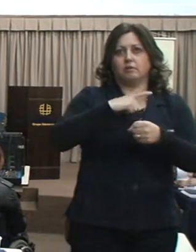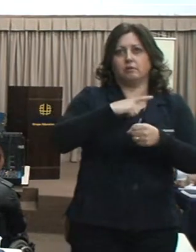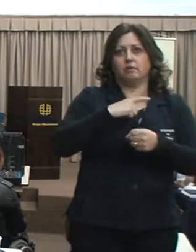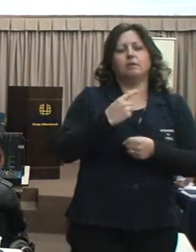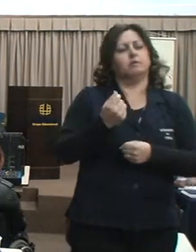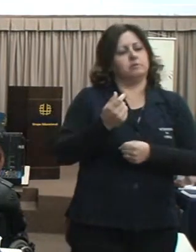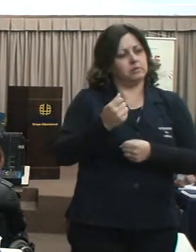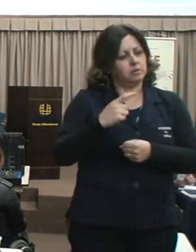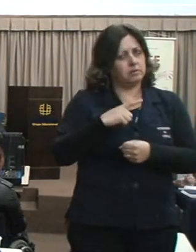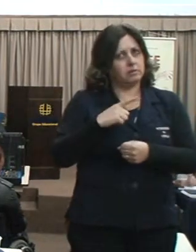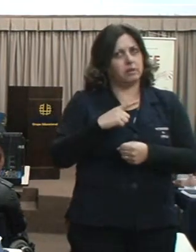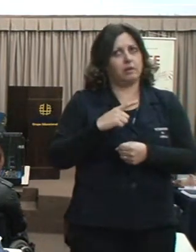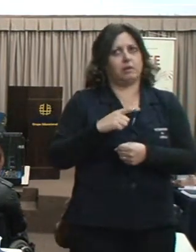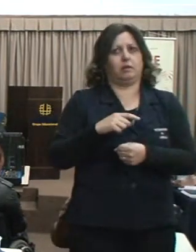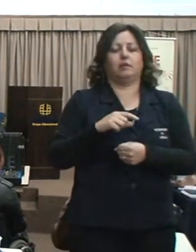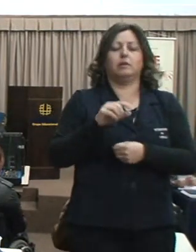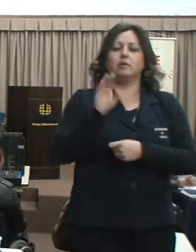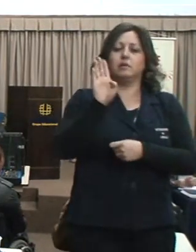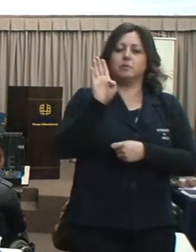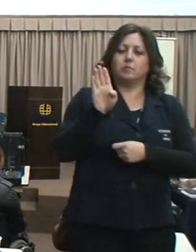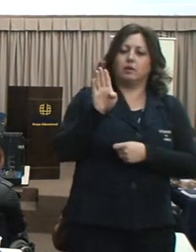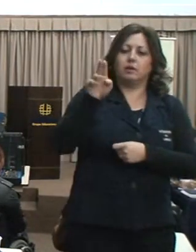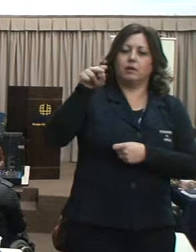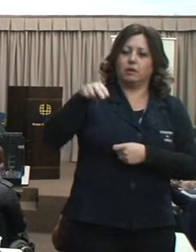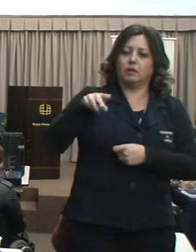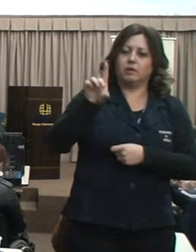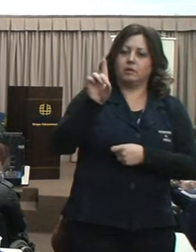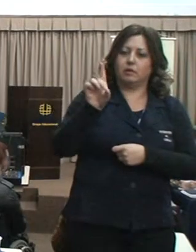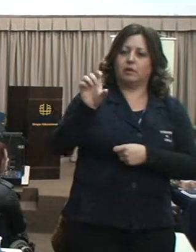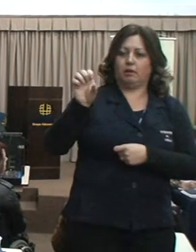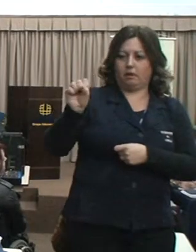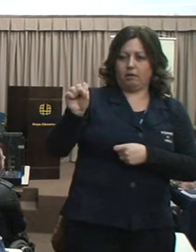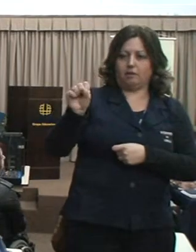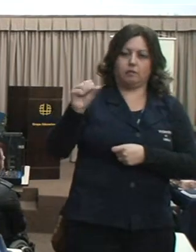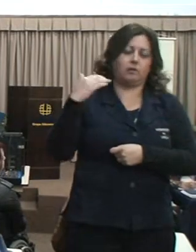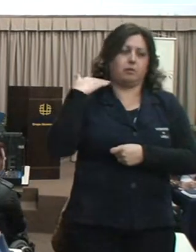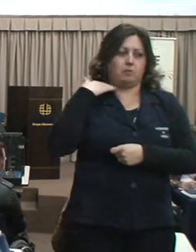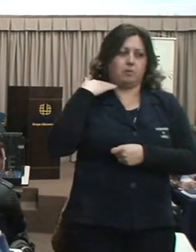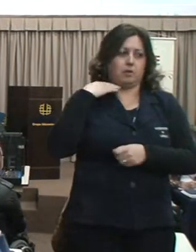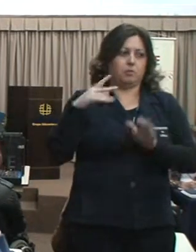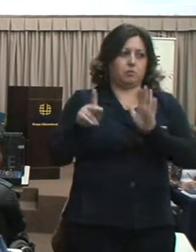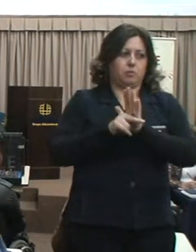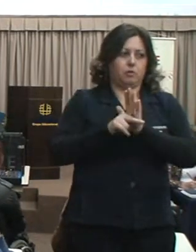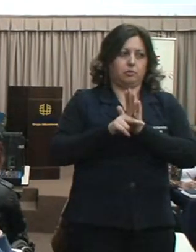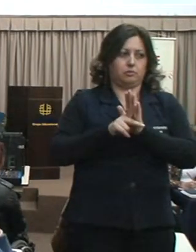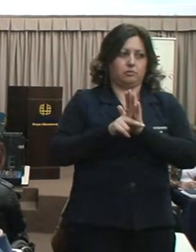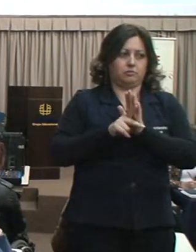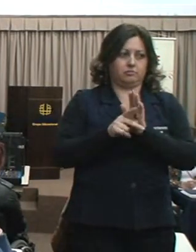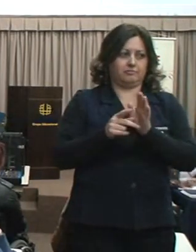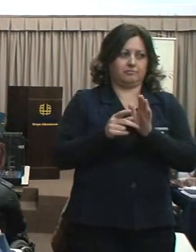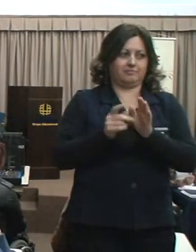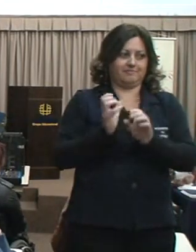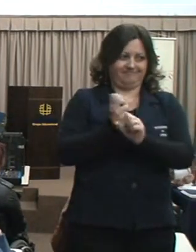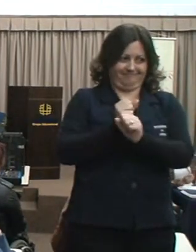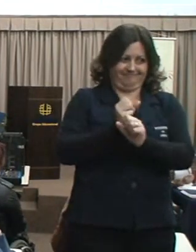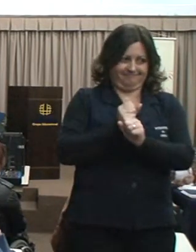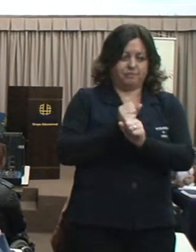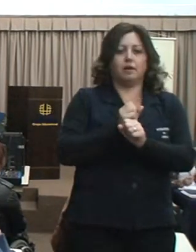BNDES não vai vir aqui para financiar 100 metros de calçada, você não faz. Agora, 100 quilômetros, 200,